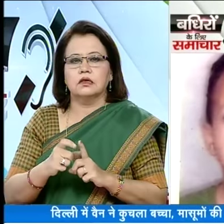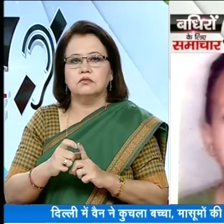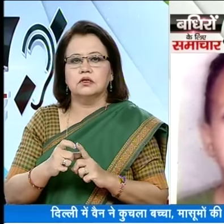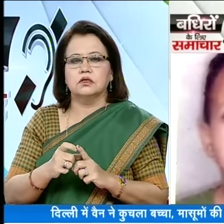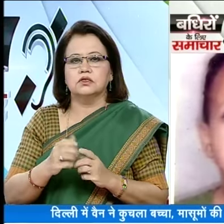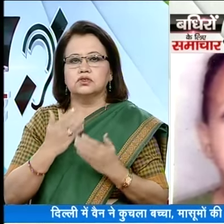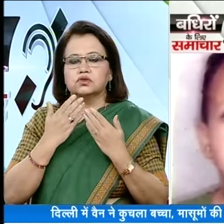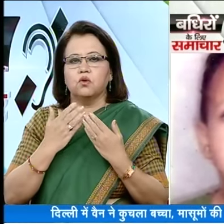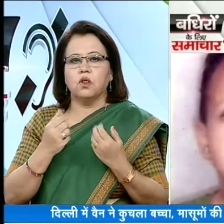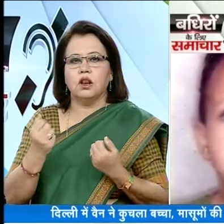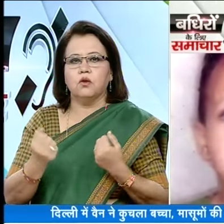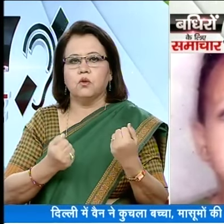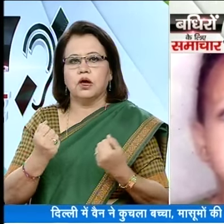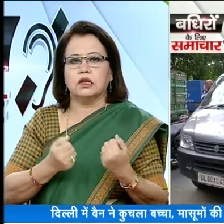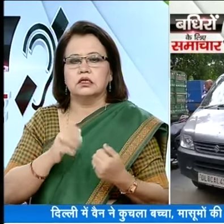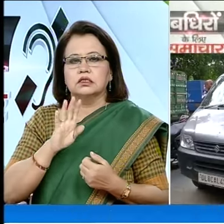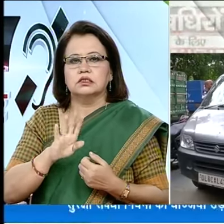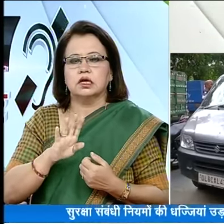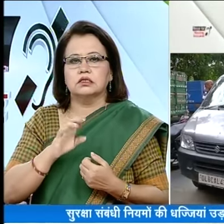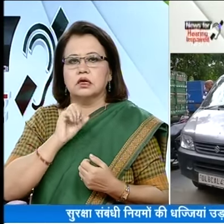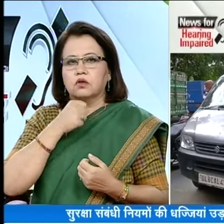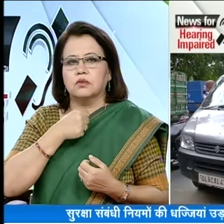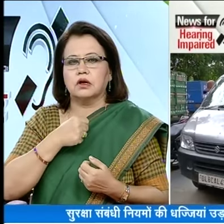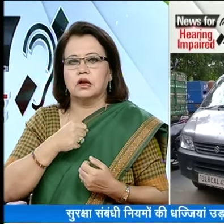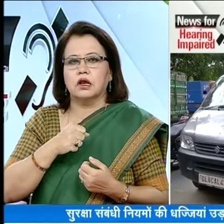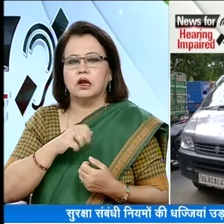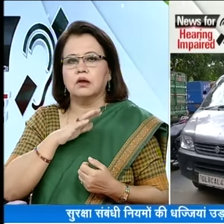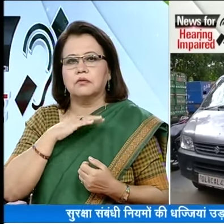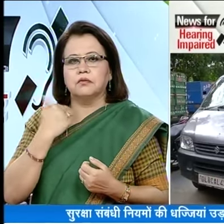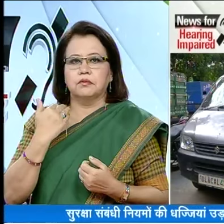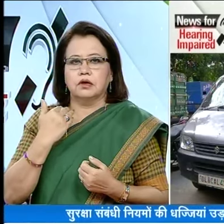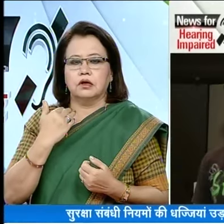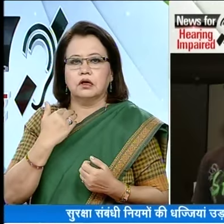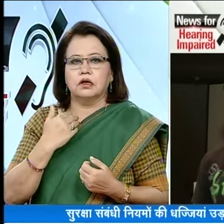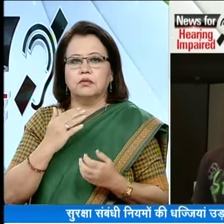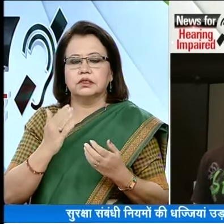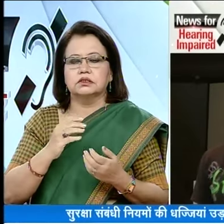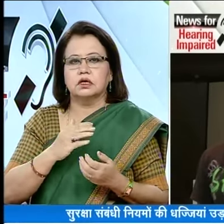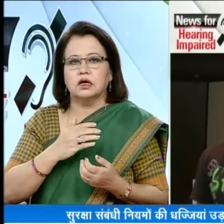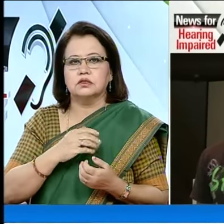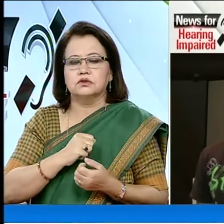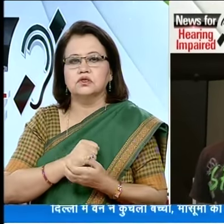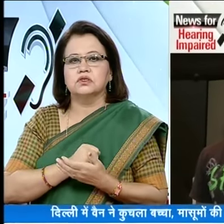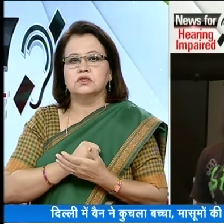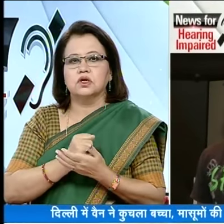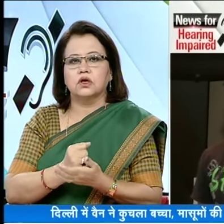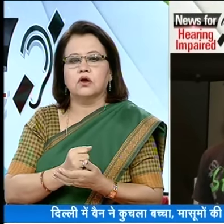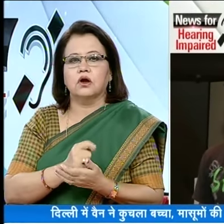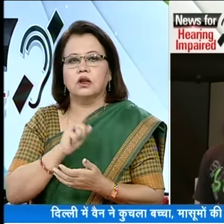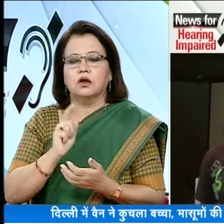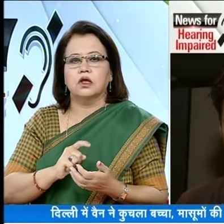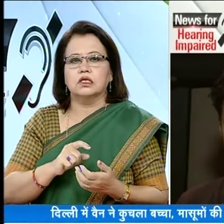डिली में स्कूल वेन से चार साल के बच्चे अवीरल के कुचल जाने के बद स्कूली बच्चों के सुरक्षा पर सवाल उठ रहे है